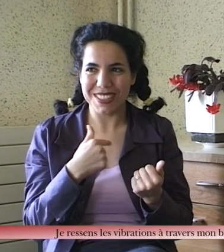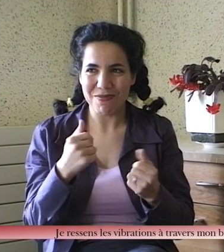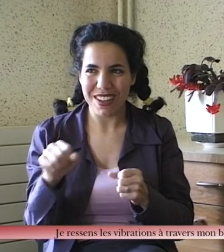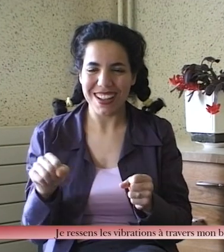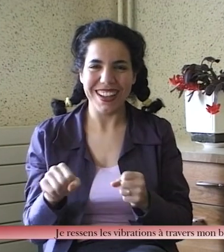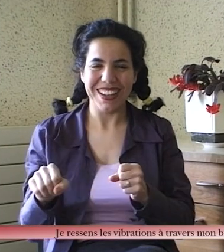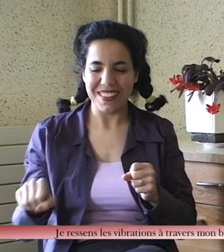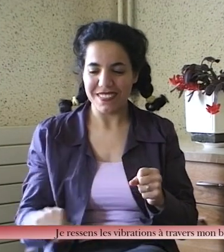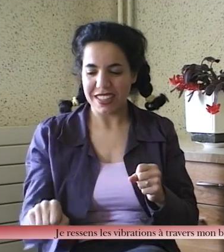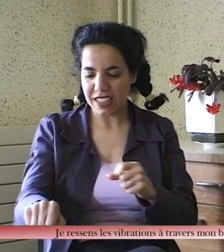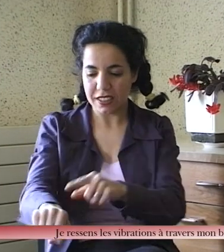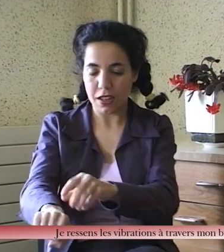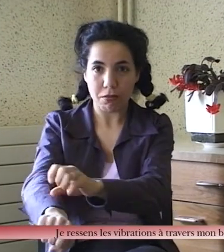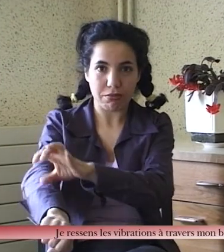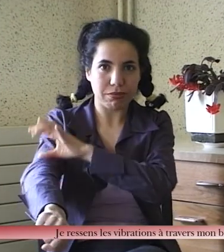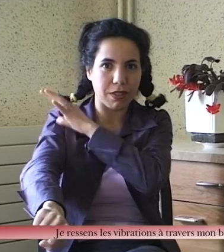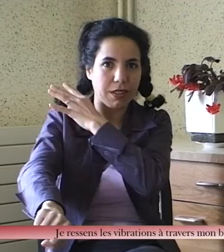Je ressens les vibrations à travers mon bras.